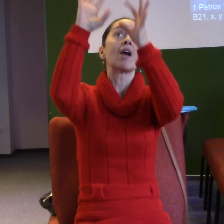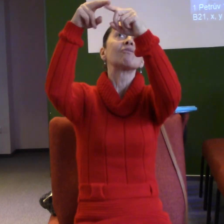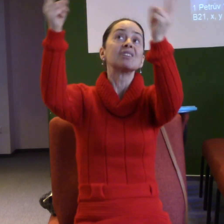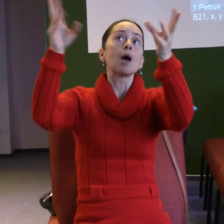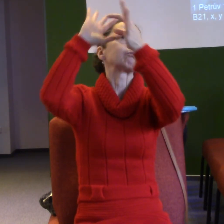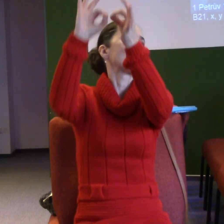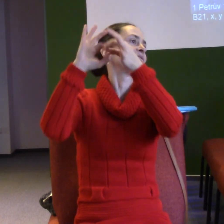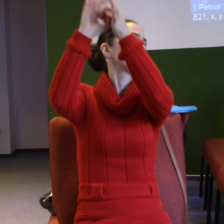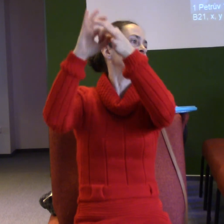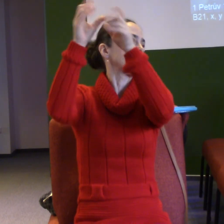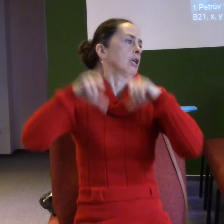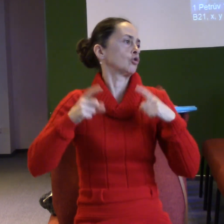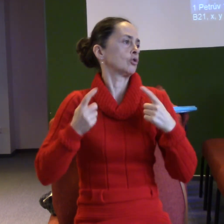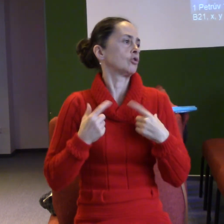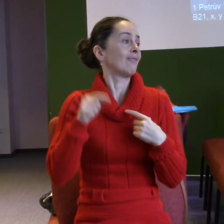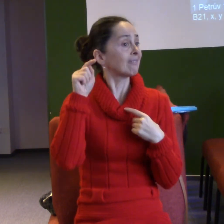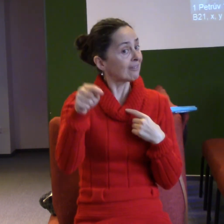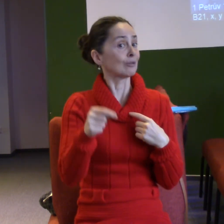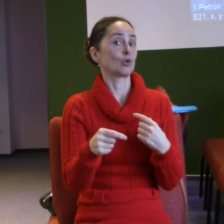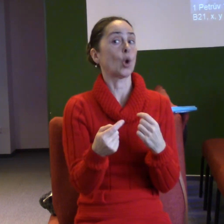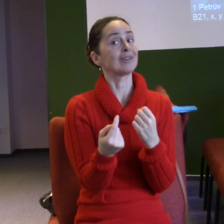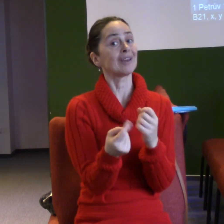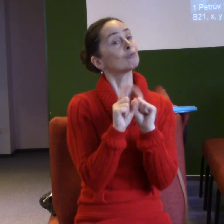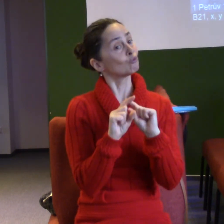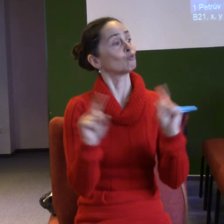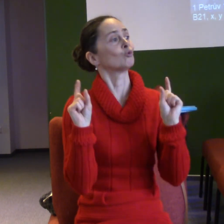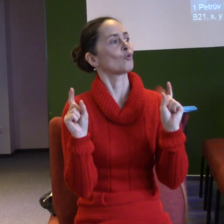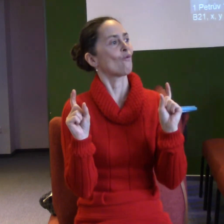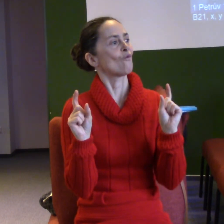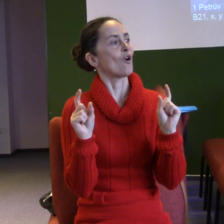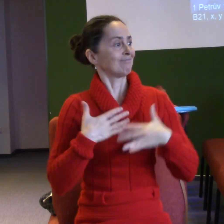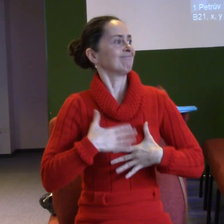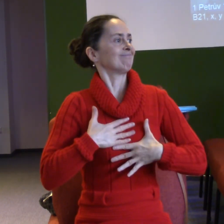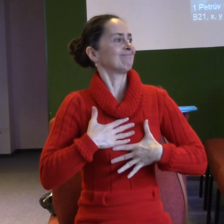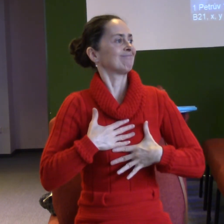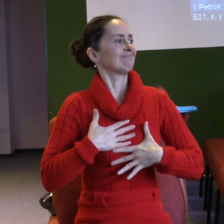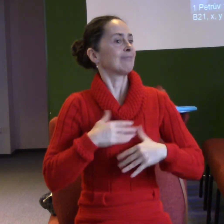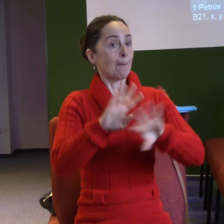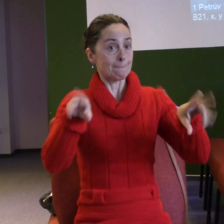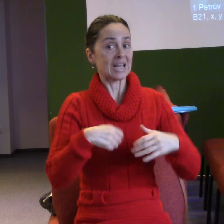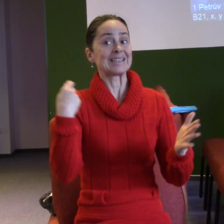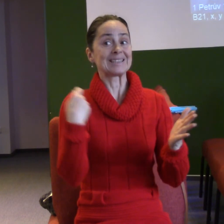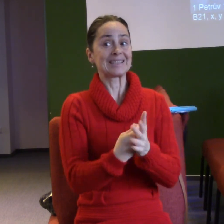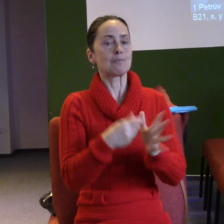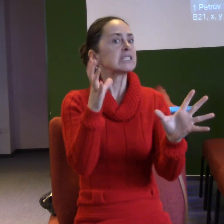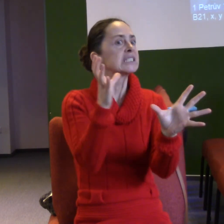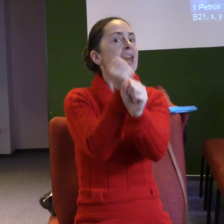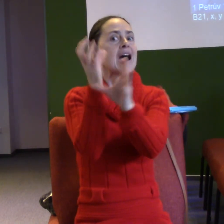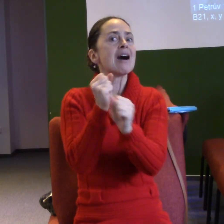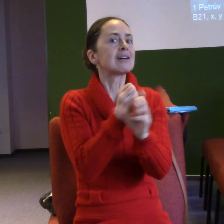Víte, to jsou ty důvody té radosti. To je to, co se tam nadpředrozeně děje. Jsme zachráněni, Bůh nás přijal, máme tady